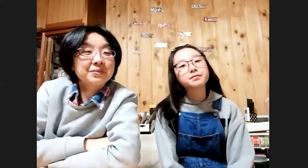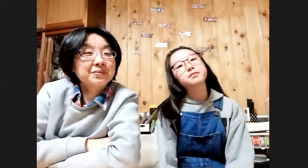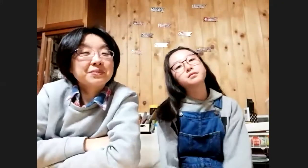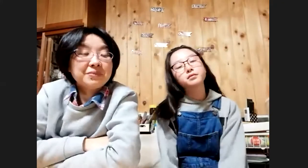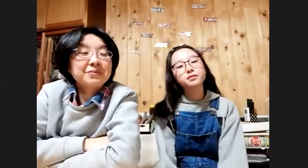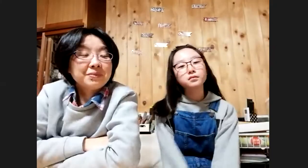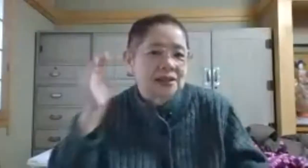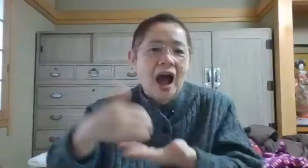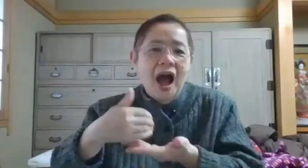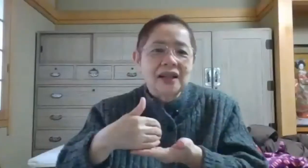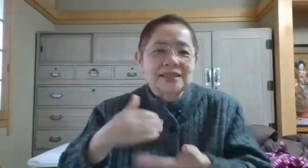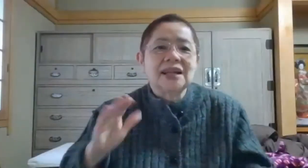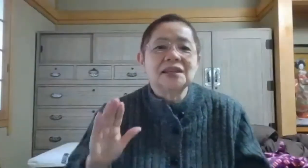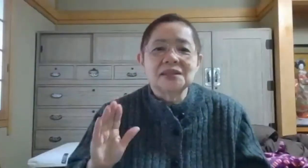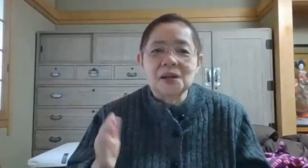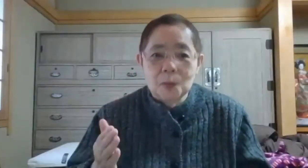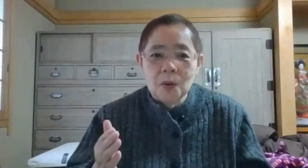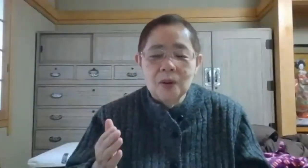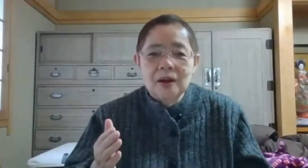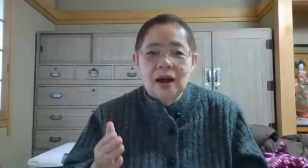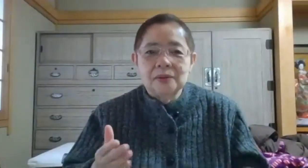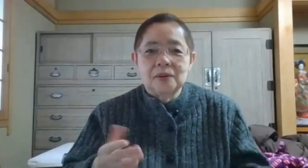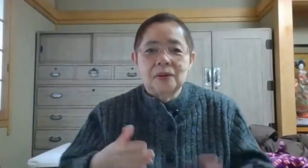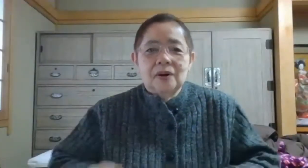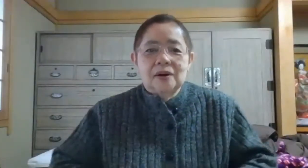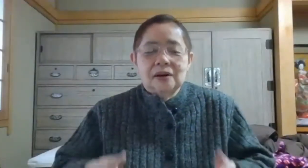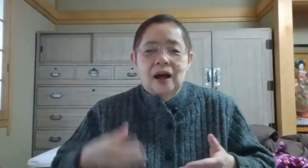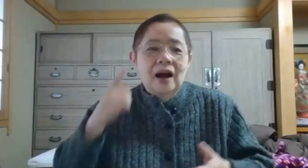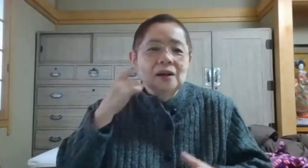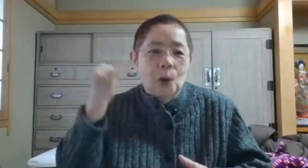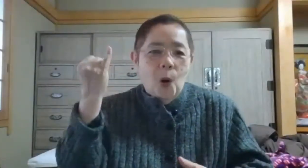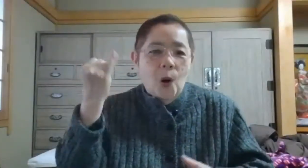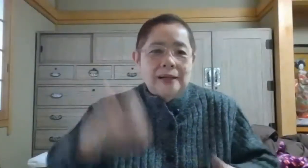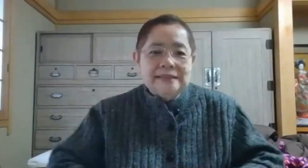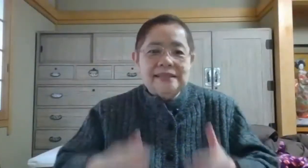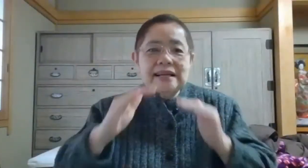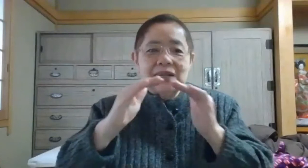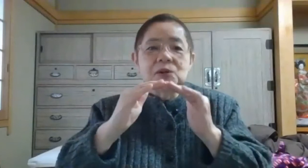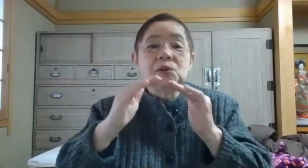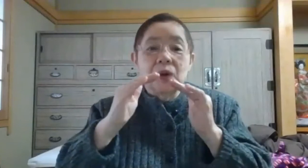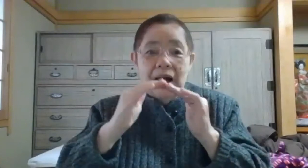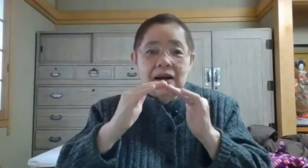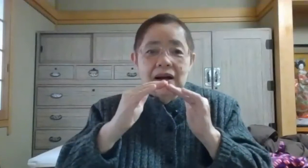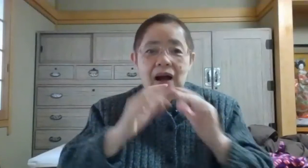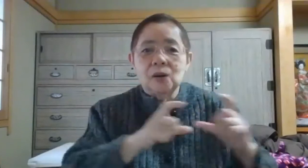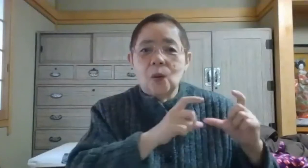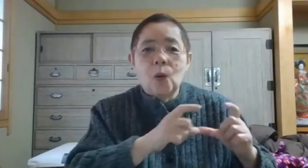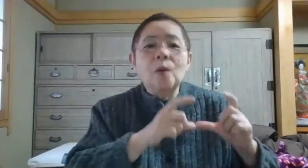の方から聞いた話なんですけれども、母の実家というのが、お米